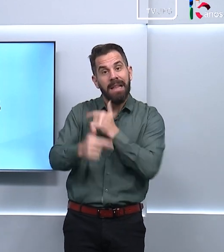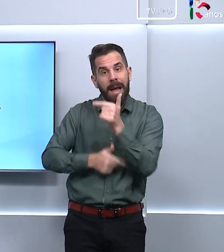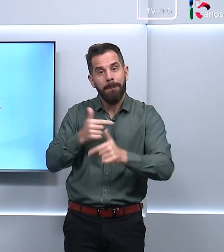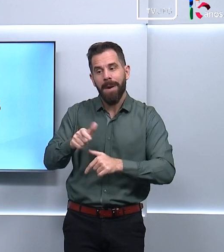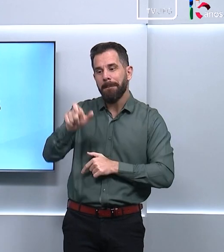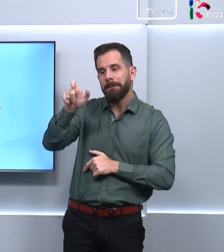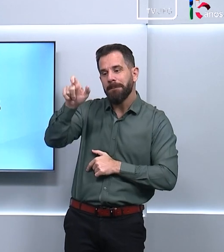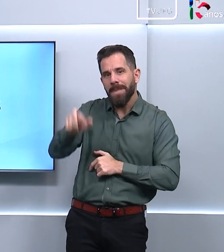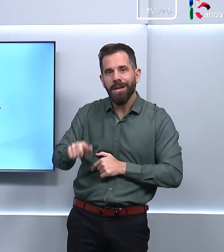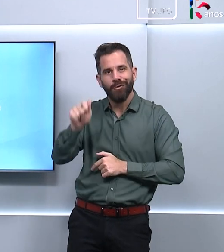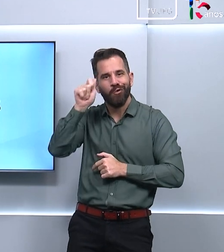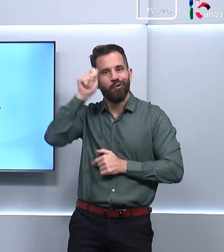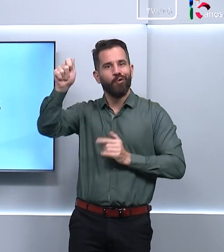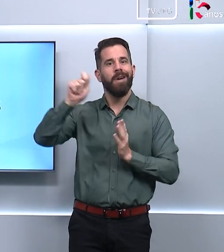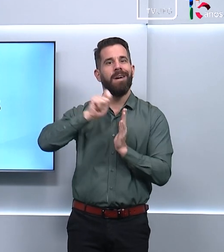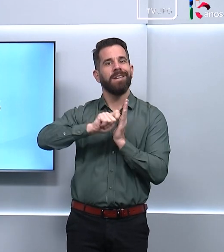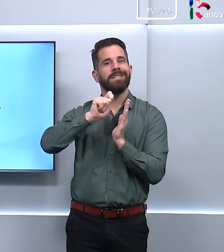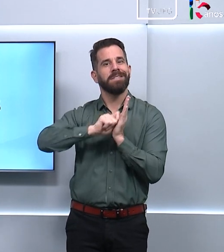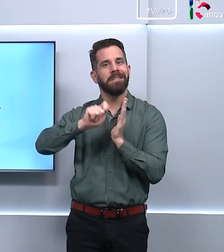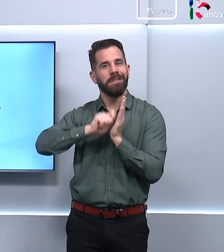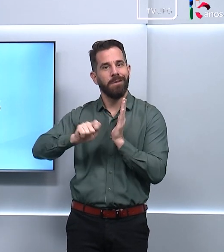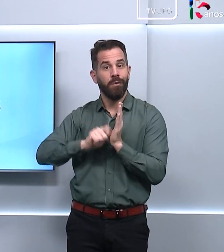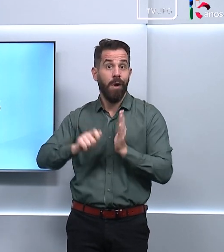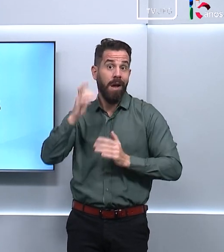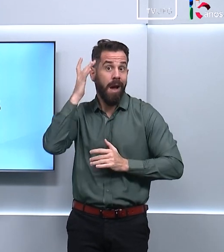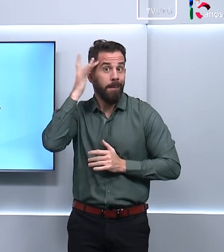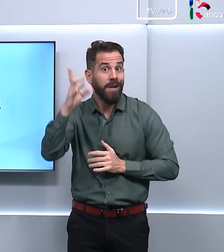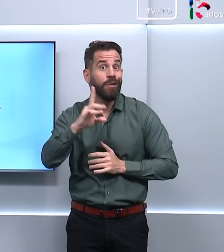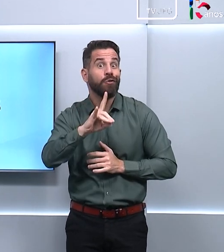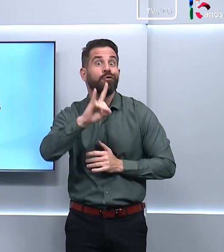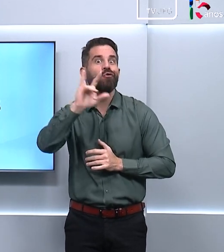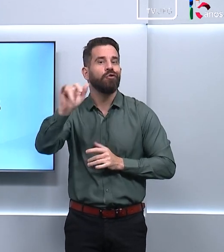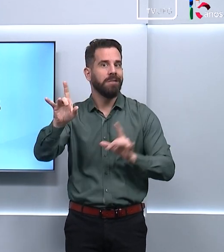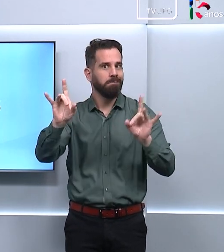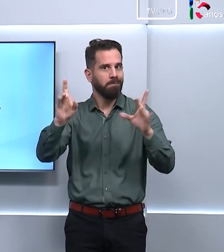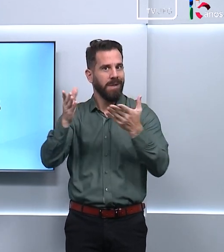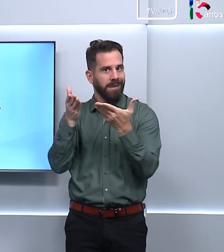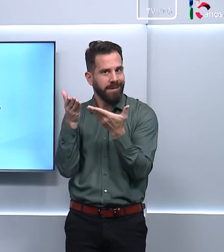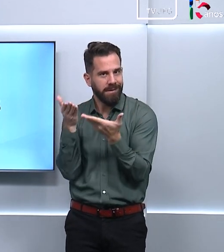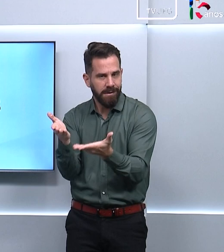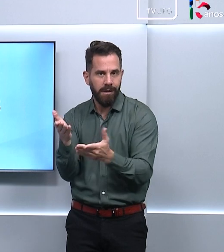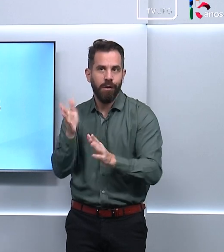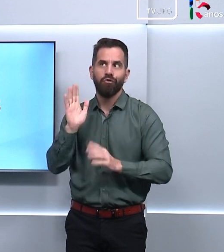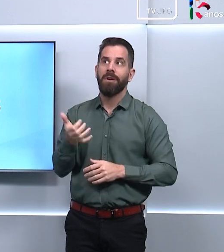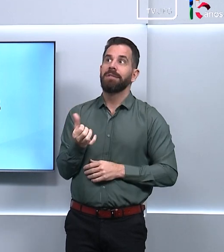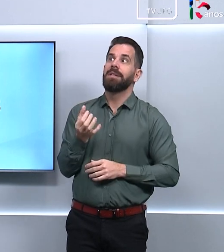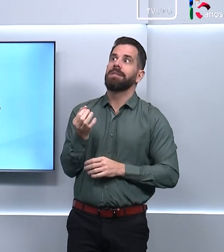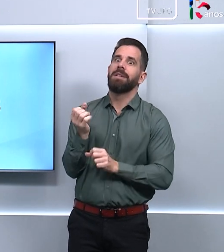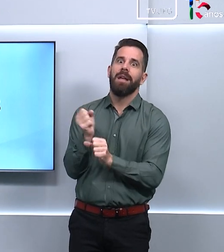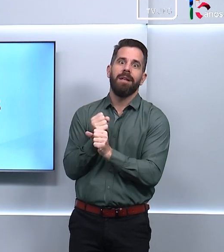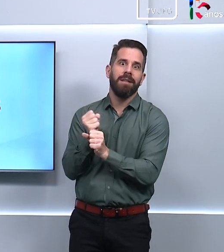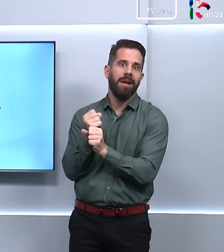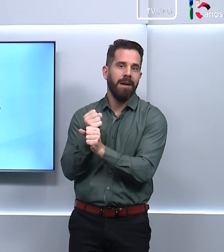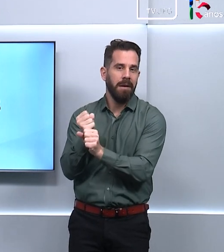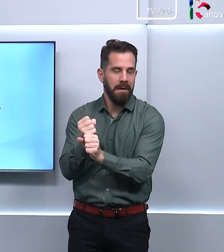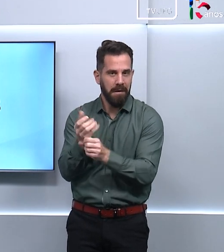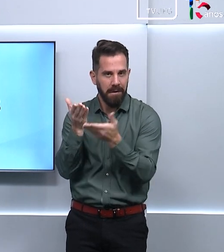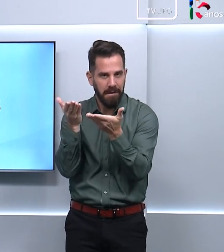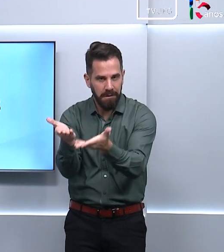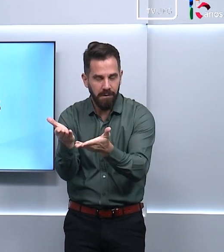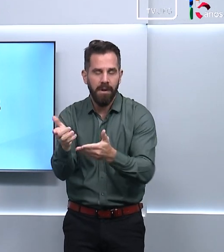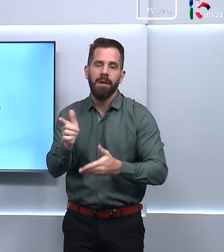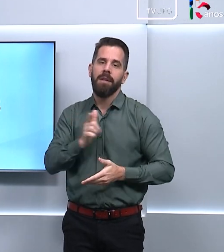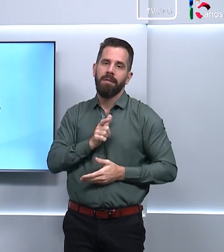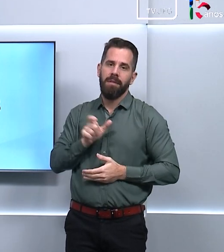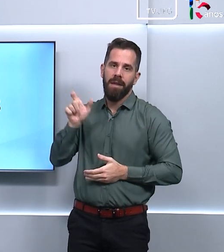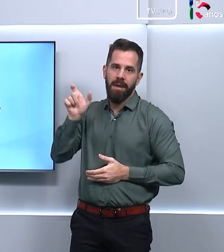é Dia Nacional do Escritor, uma data celebrada há mais de 60 anos. Mas quem vai trazer mais informações sobre isso é a